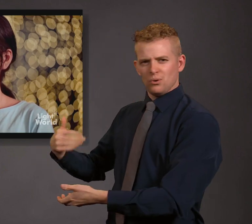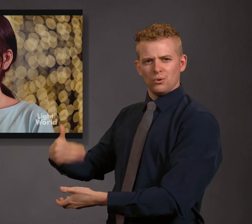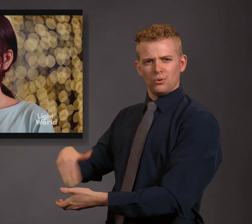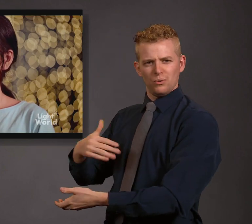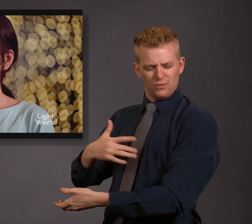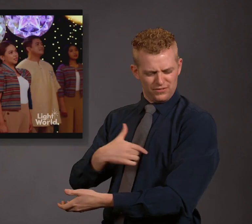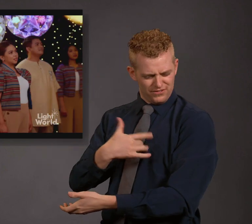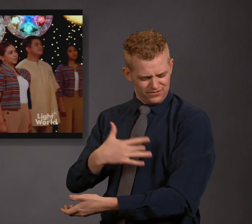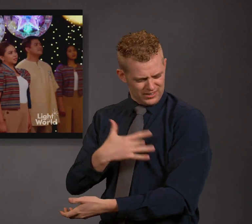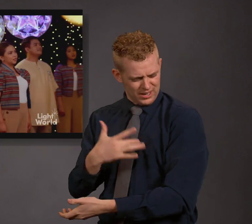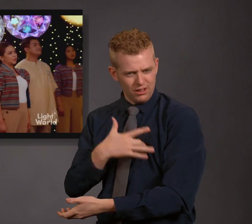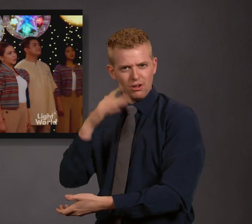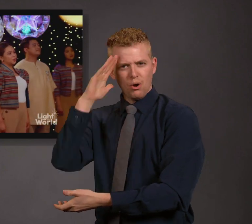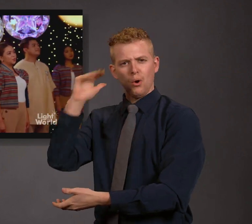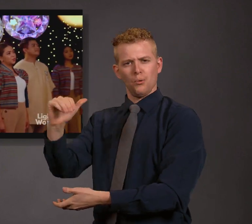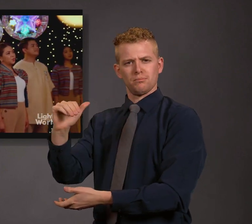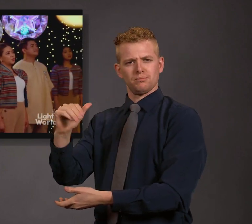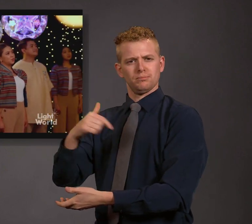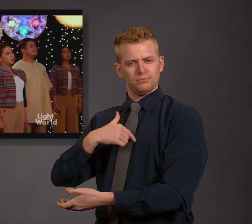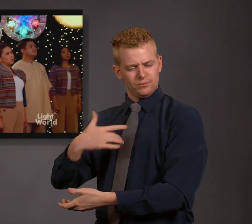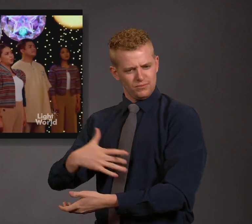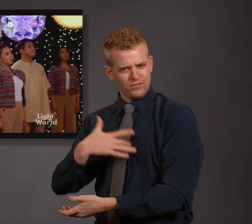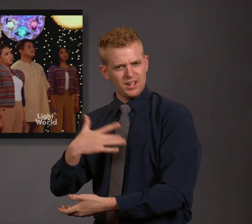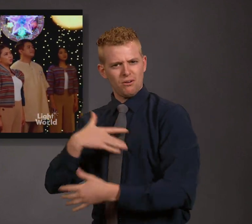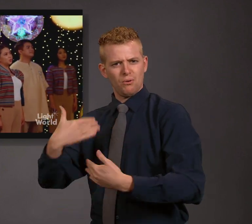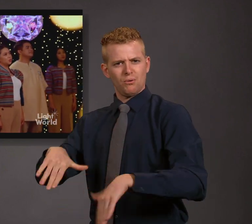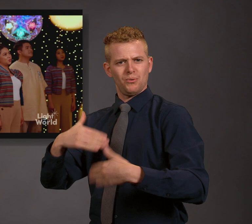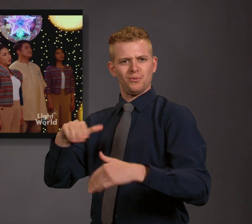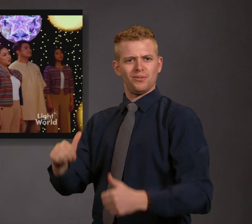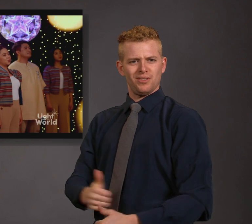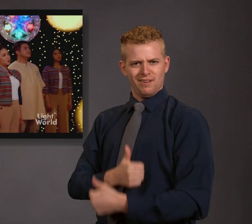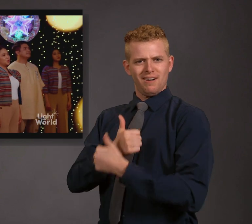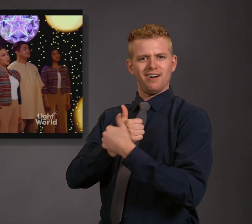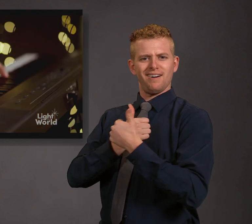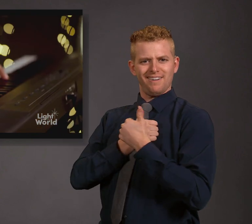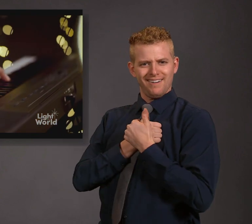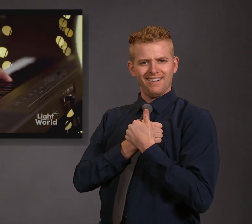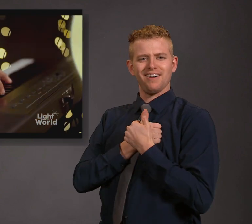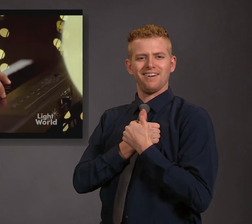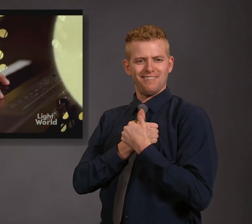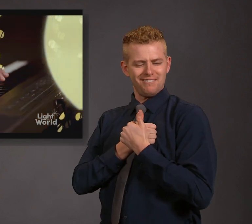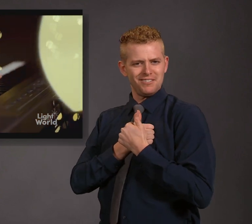Pag-asa ang satidala